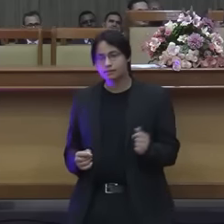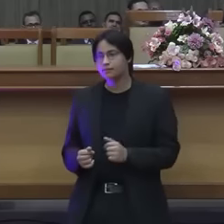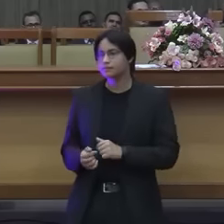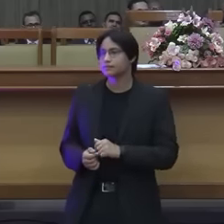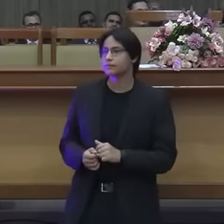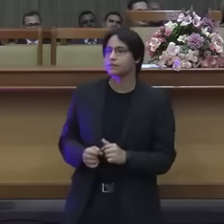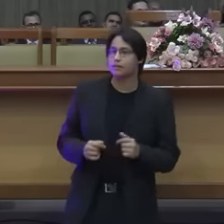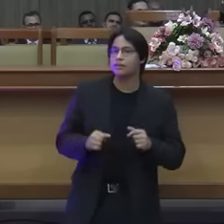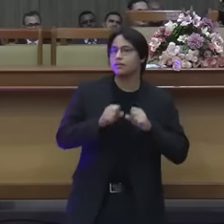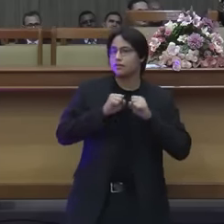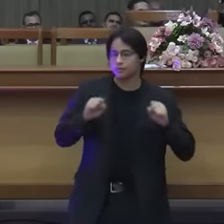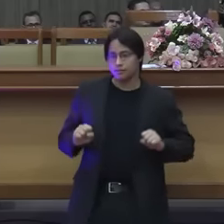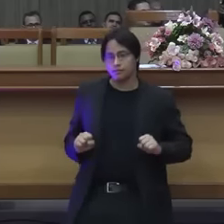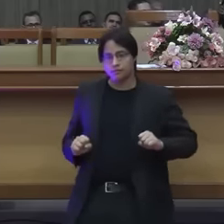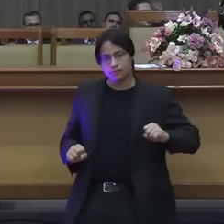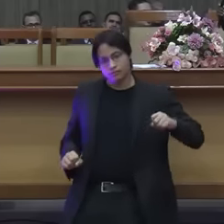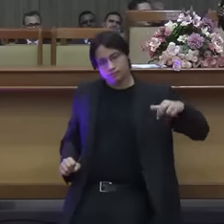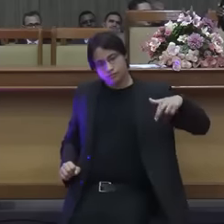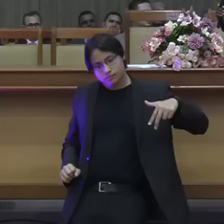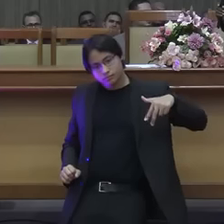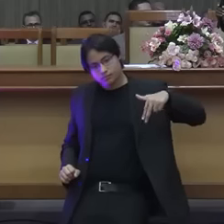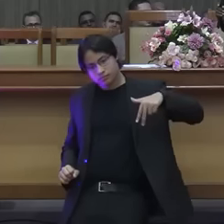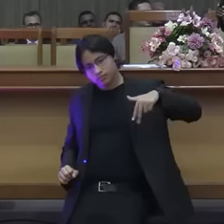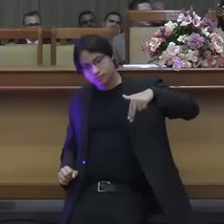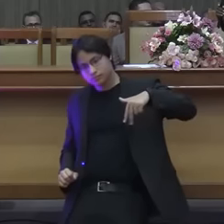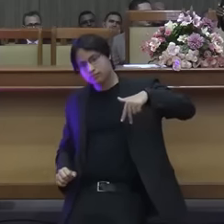sacerdote passou ô coitado